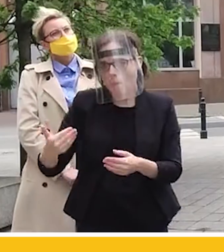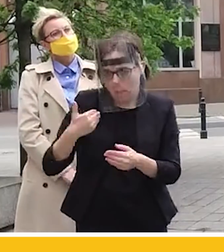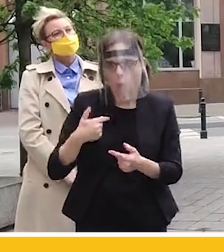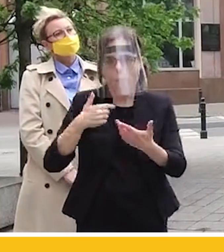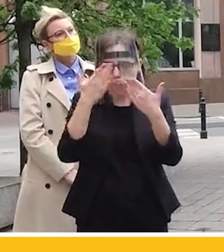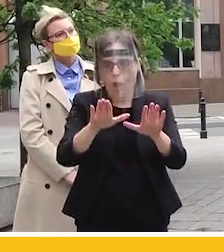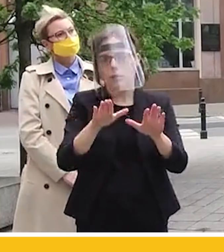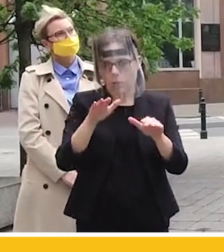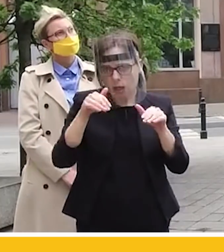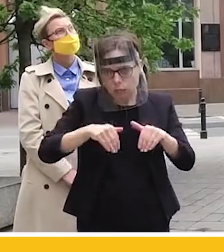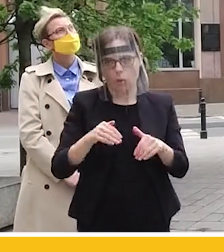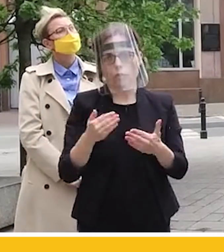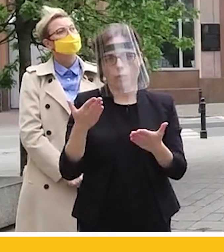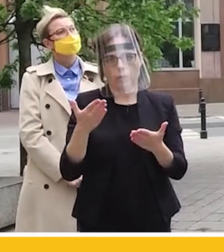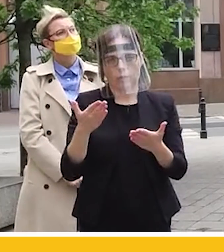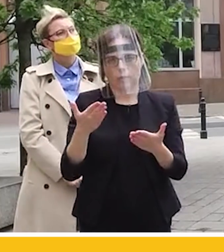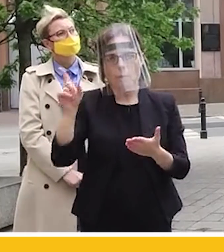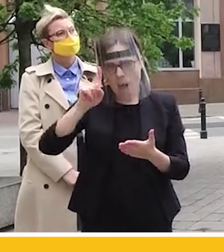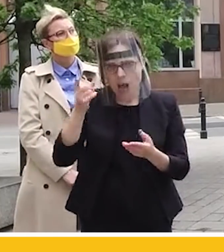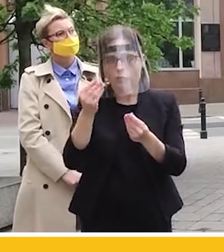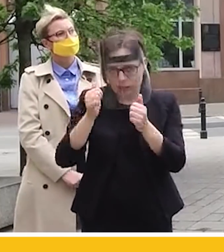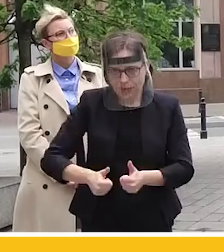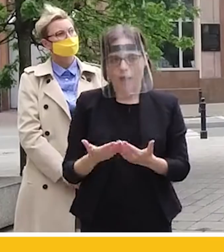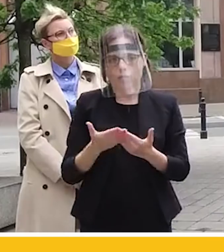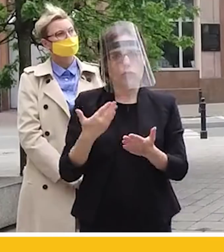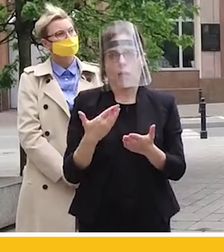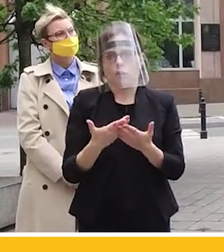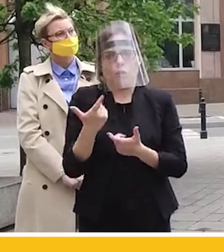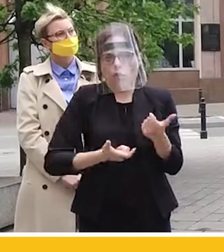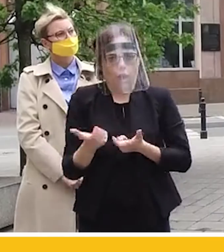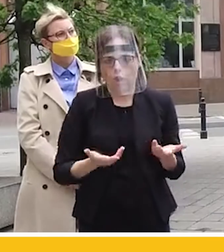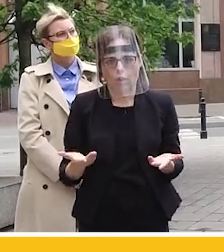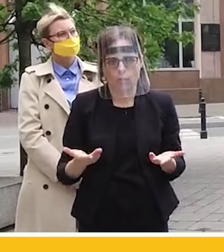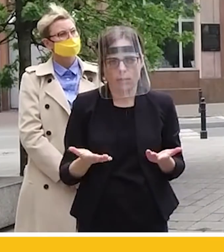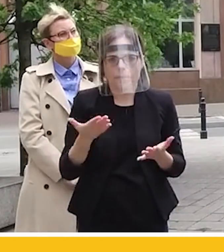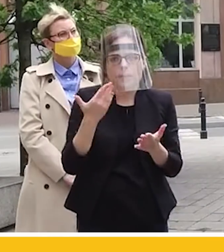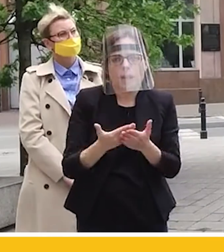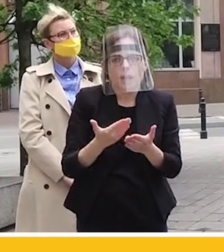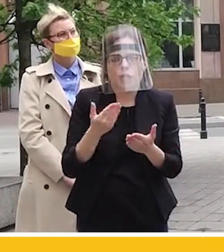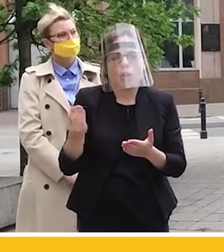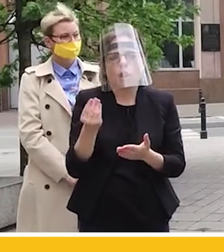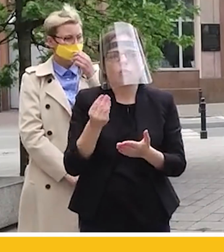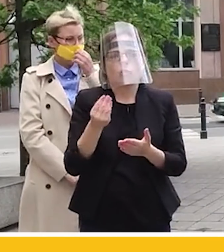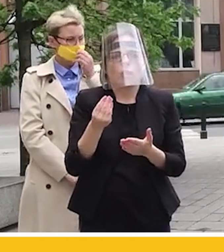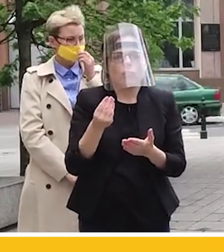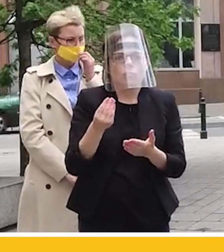Jesteśmy w stanie sobie na to jako państwo pozwolić. Dlaczego to jeszcze się nie dokonało? Dlaczego to nie dotyka jeszcze tych,